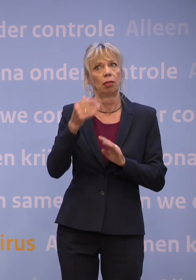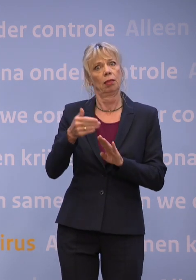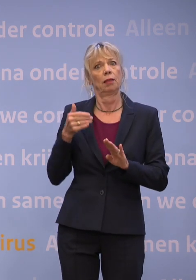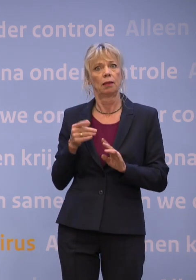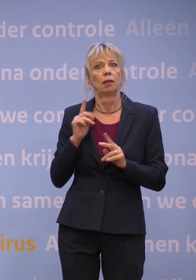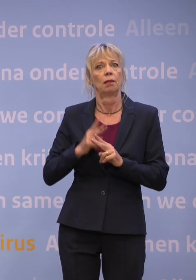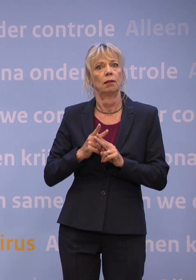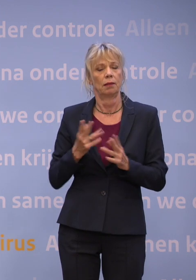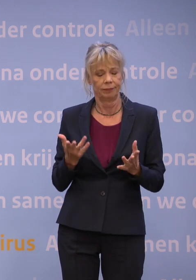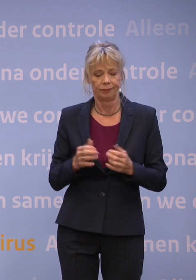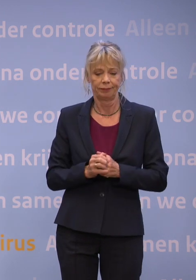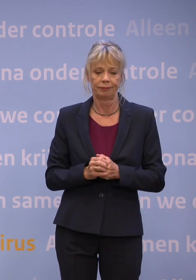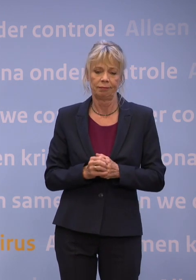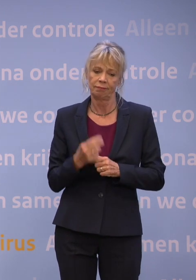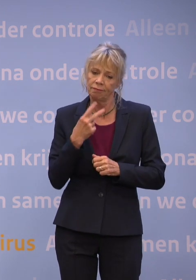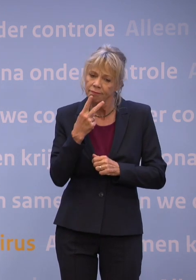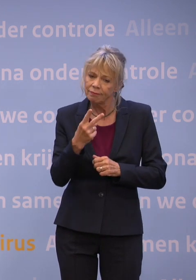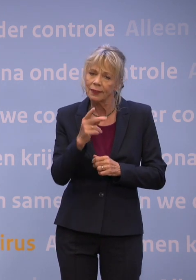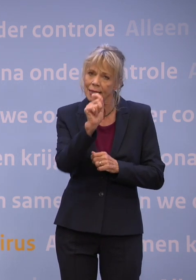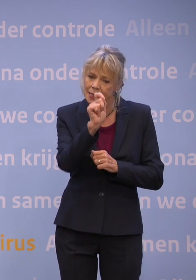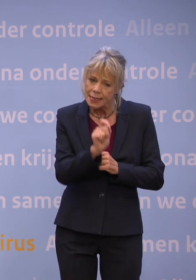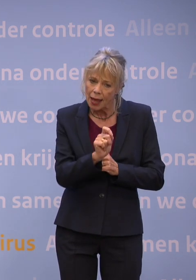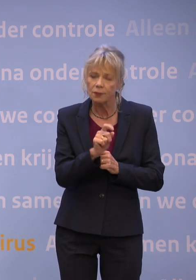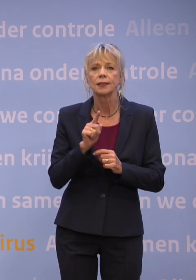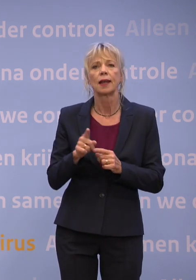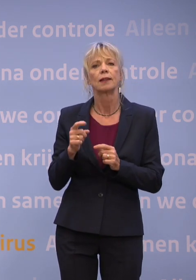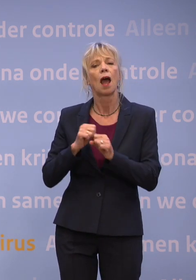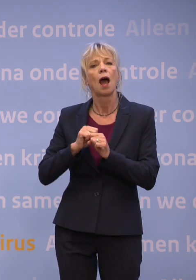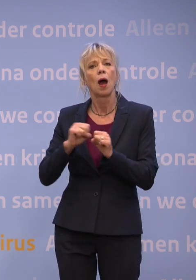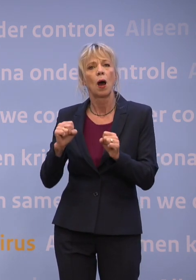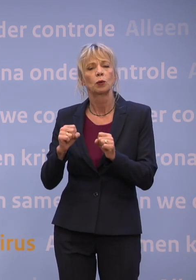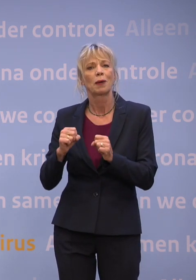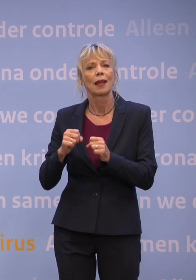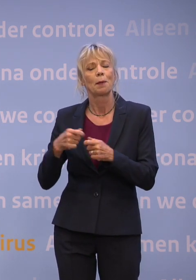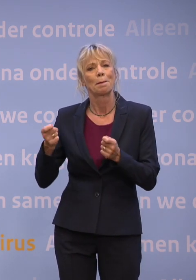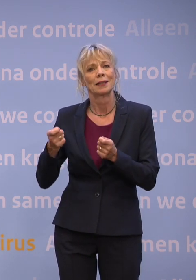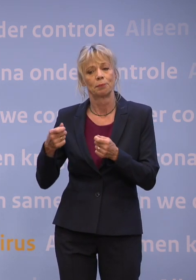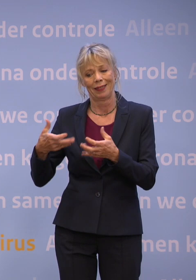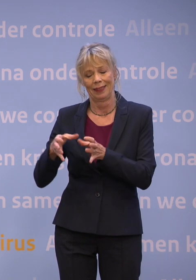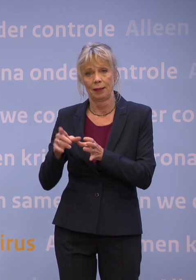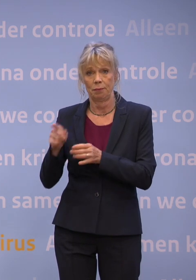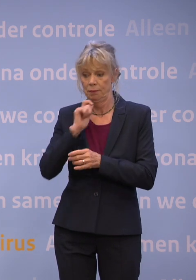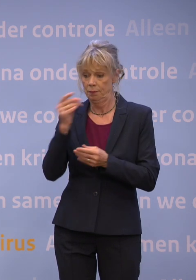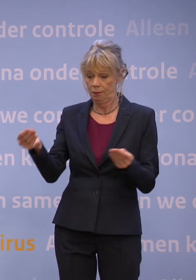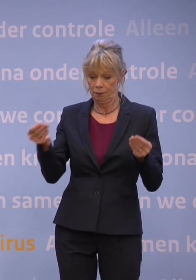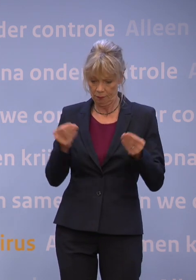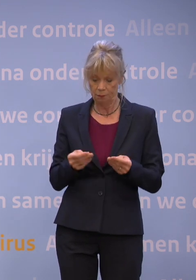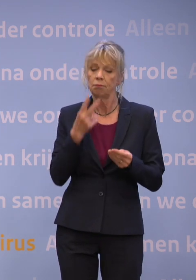Kijkend naar de cijfers en naar het laatste advies van het Outbreak Management Team is dat verantwoord.